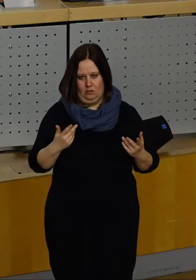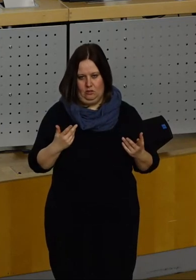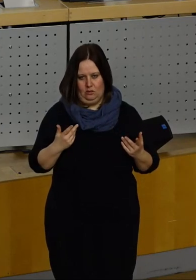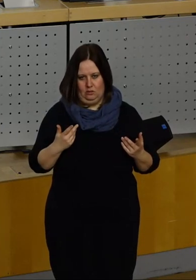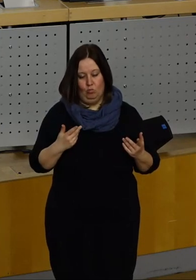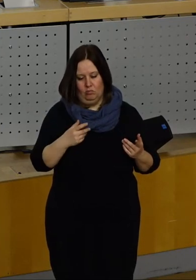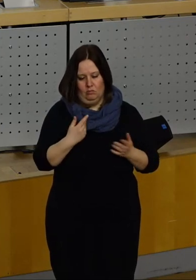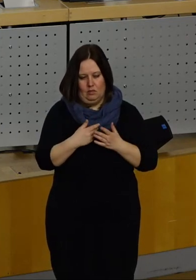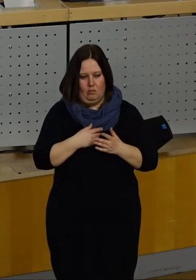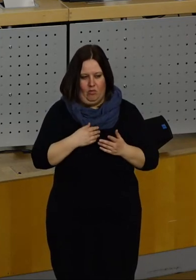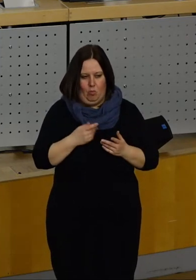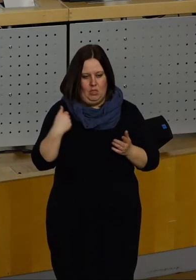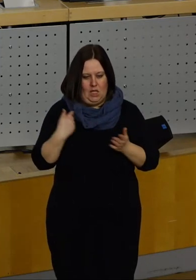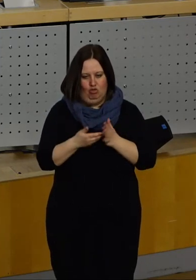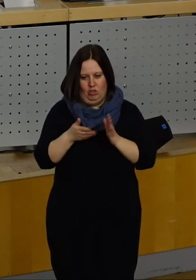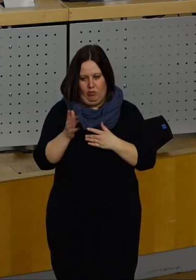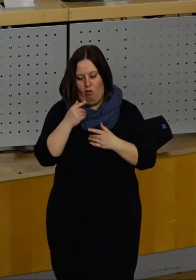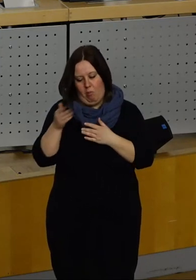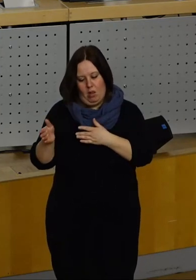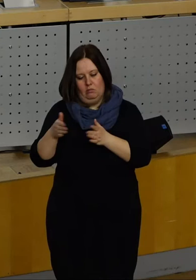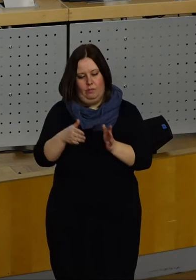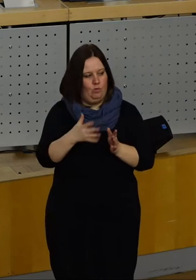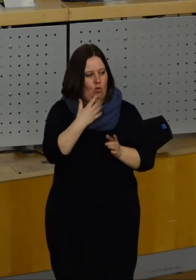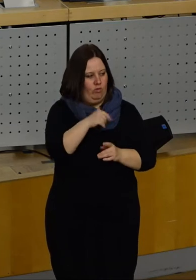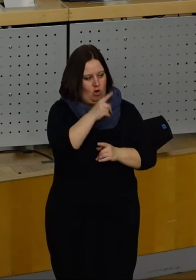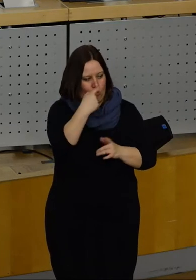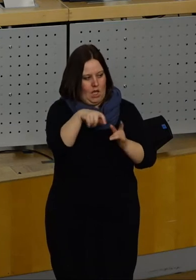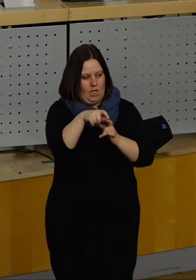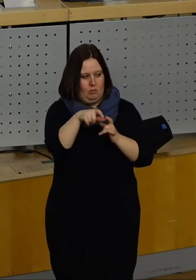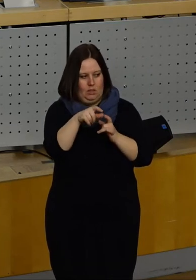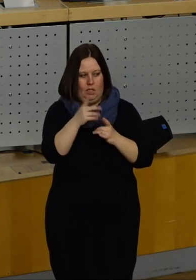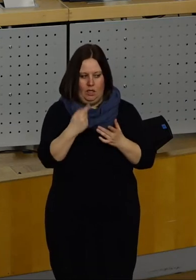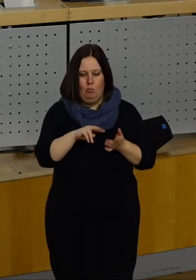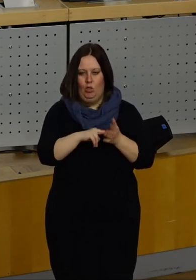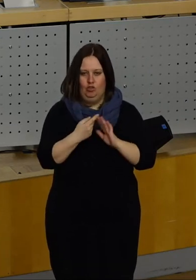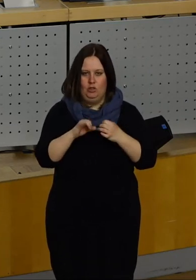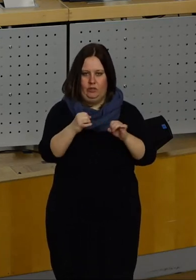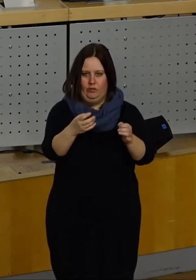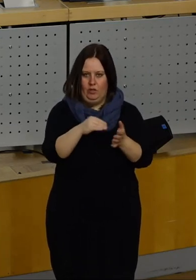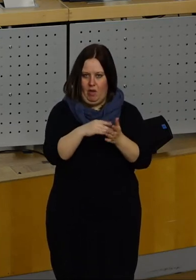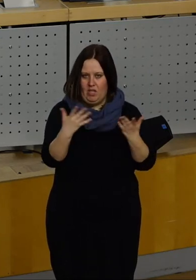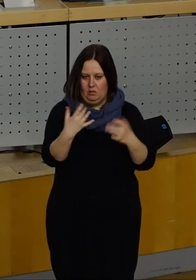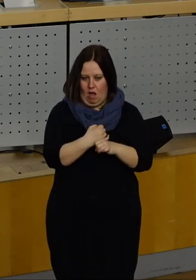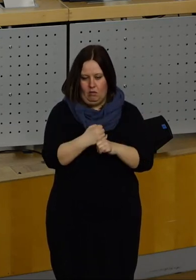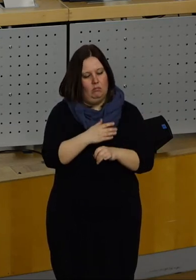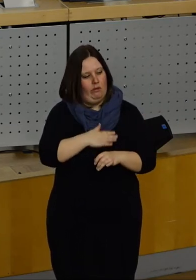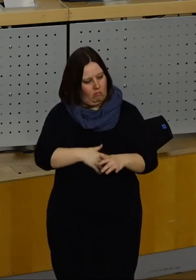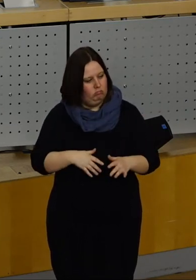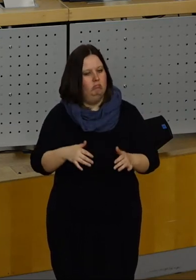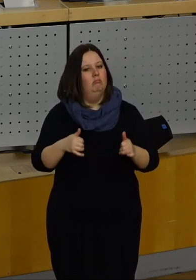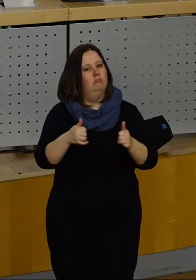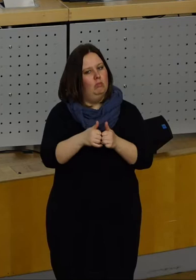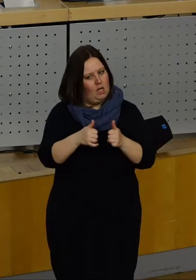läuft. Von daher bin ich sehr gespannt, was die SPD aus dieser politischen Intensive machen wird. Wir sind gerne bereit, dies kritisch zu begleiten